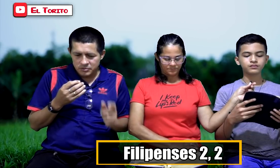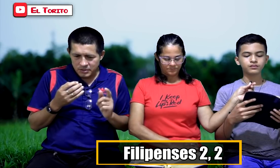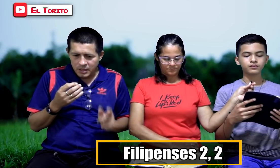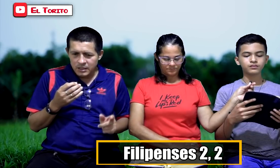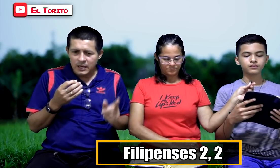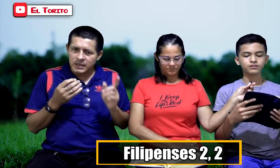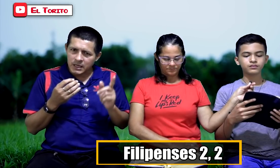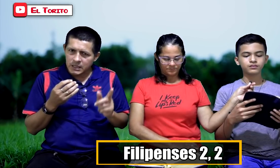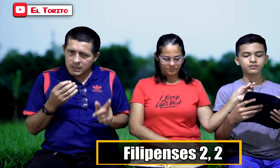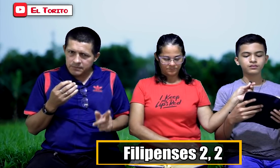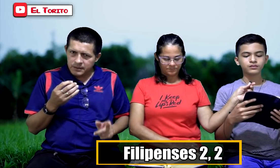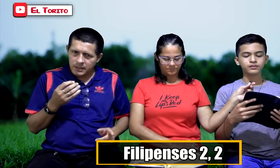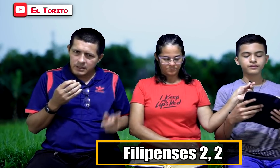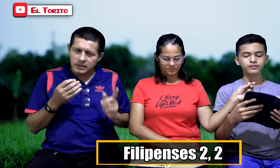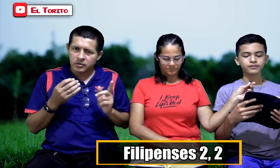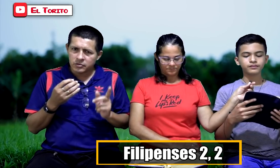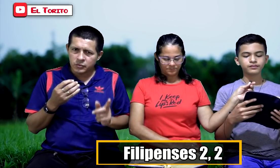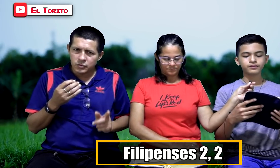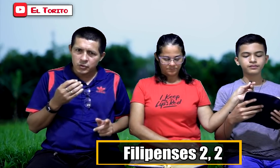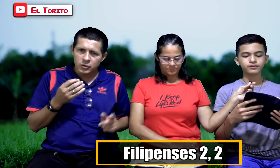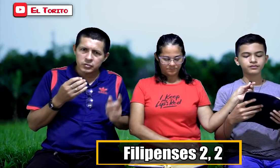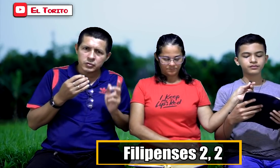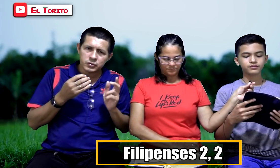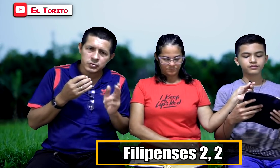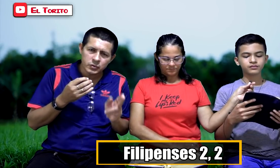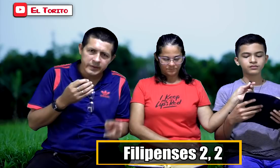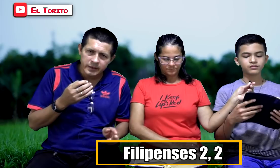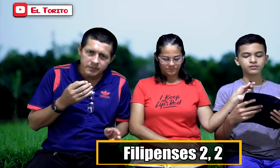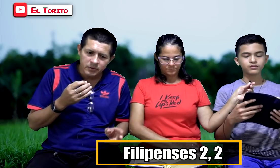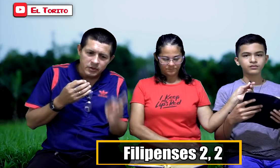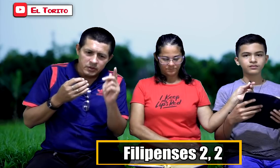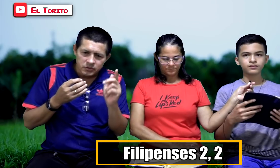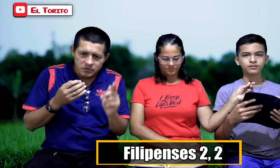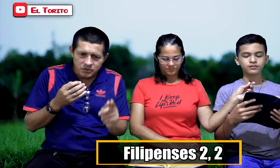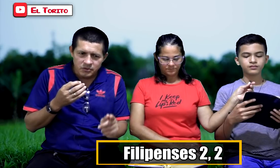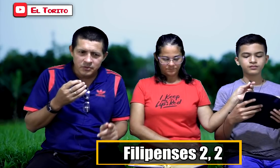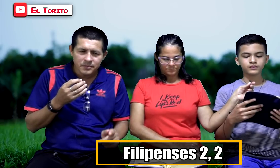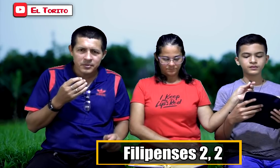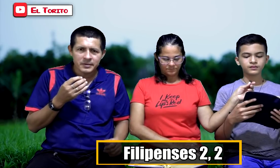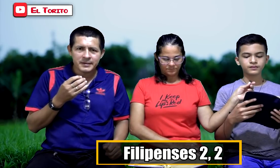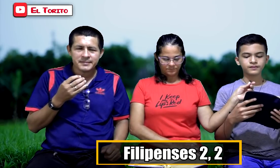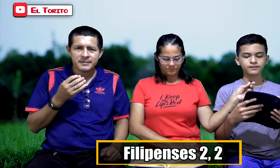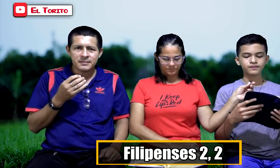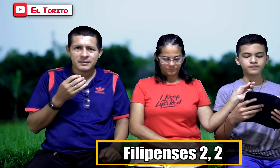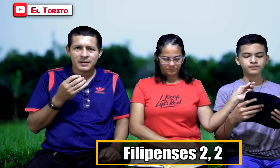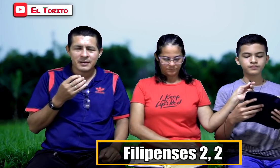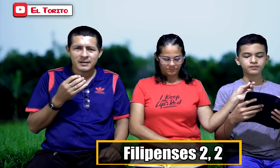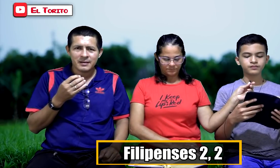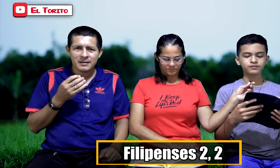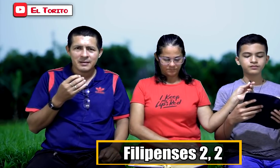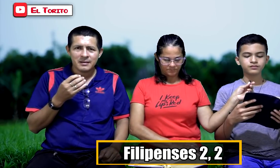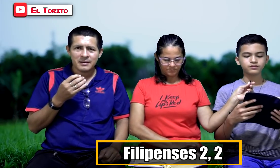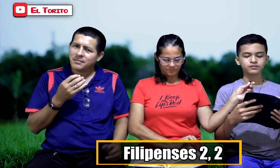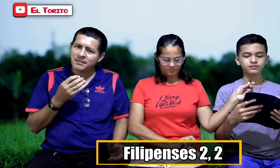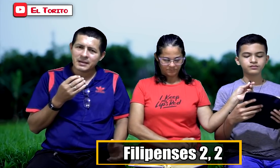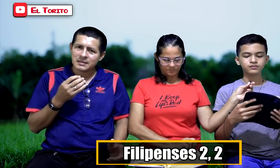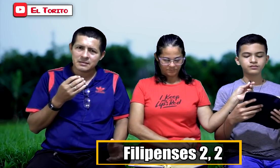sé que aquel rebelde, orgulloso, soberbio, no lo podrá aceptar. A mí me encanta